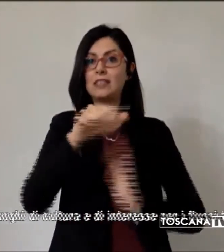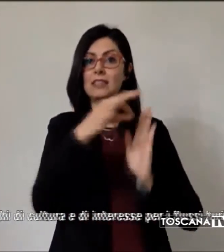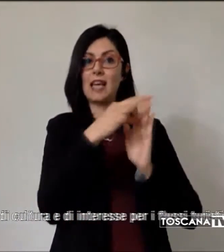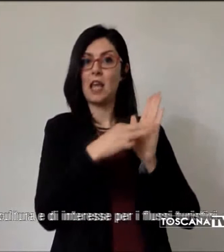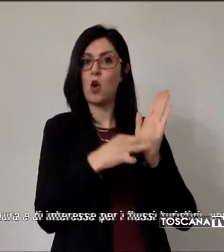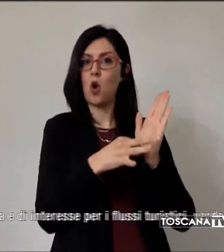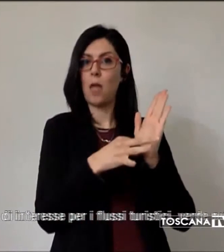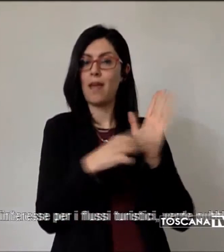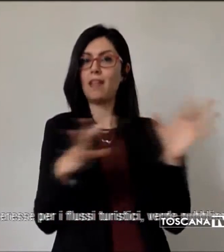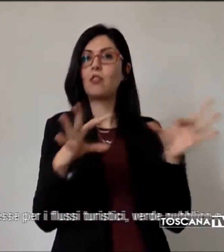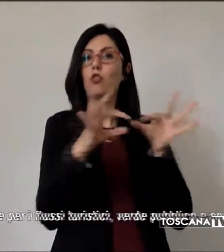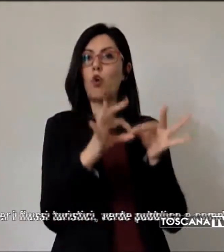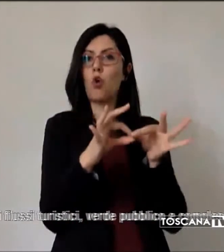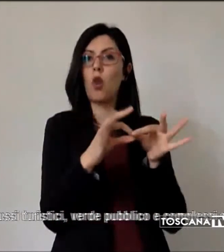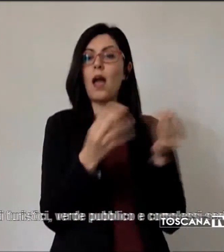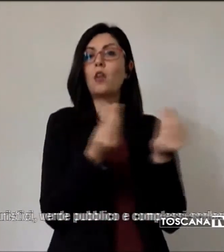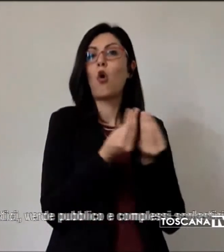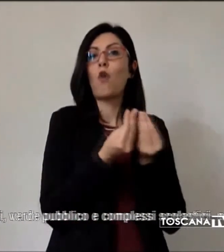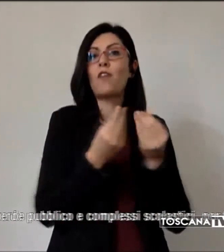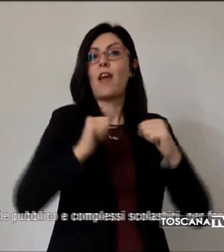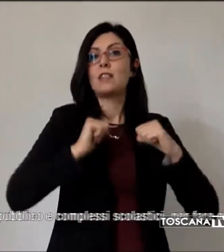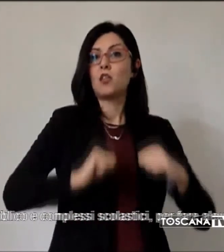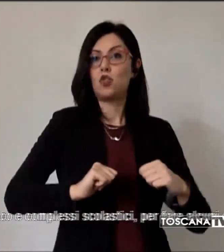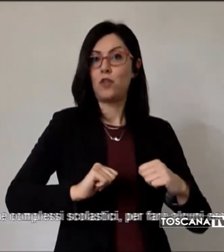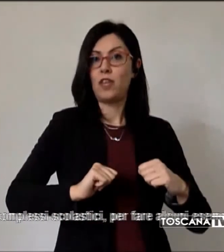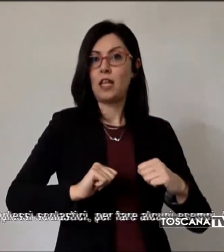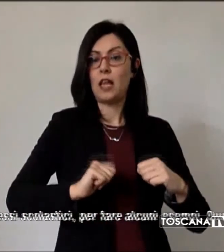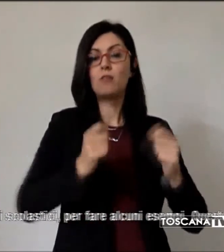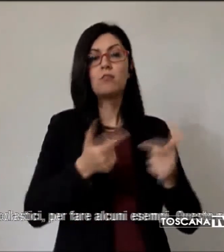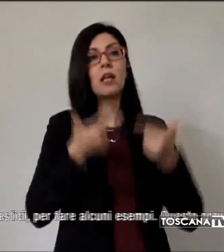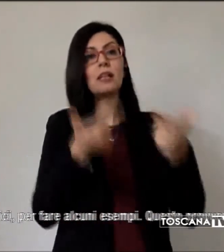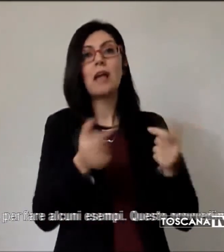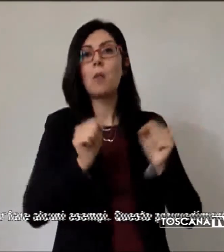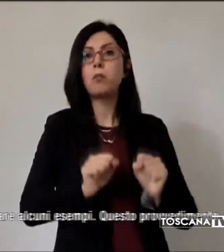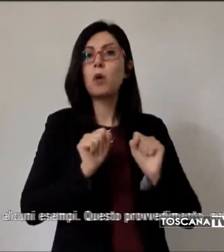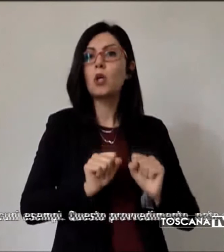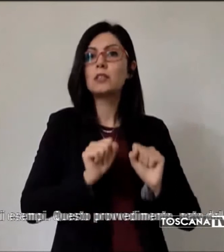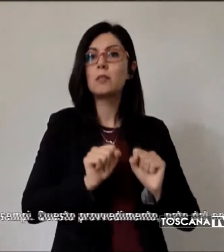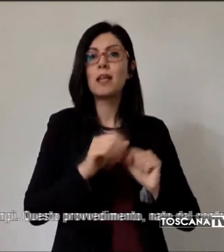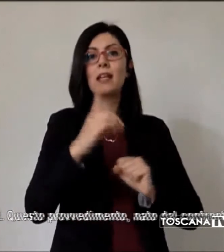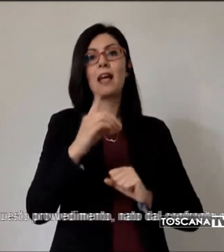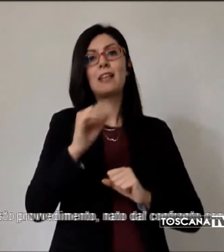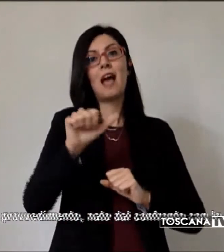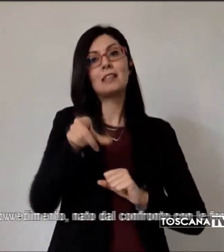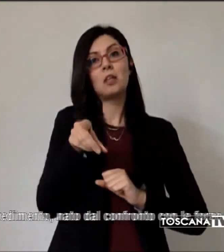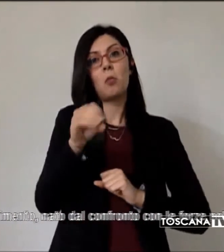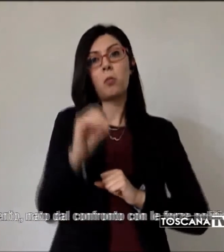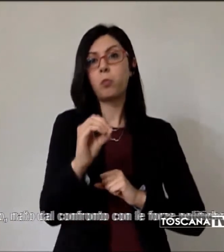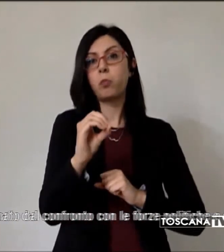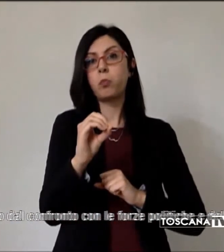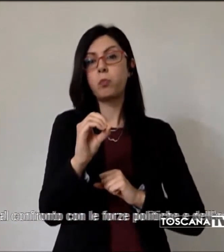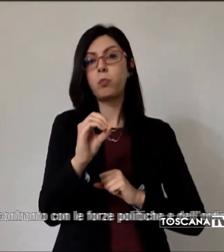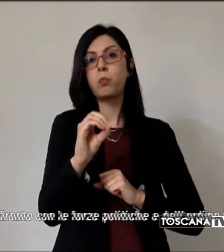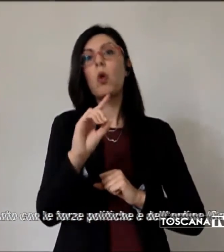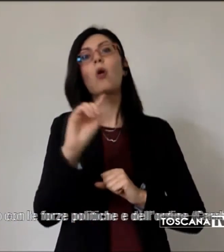di convivenza civile che dà la possibilità di estendere il daspo a tutta una serie di zone